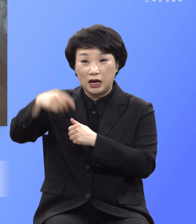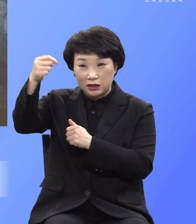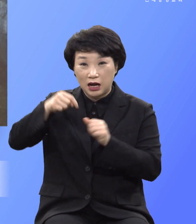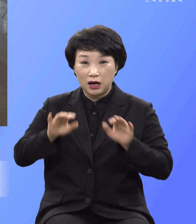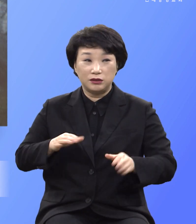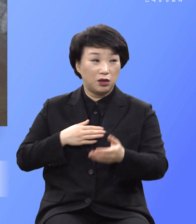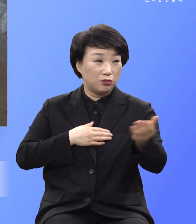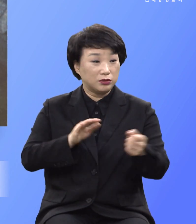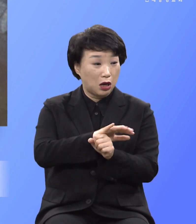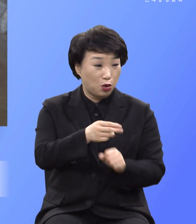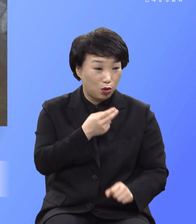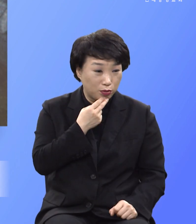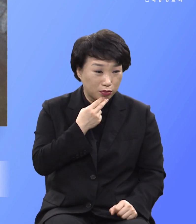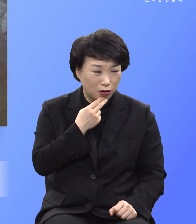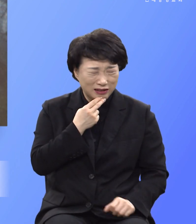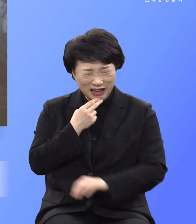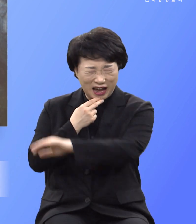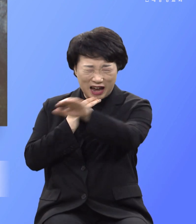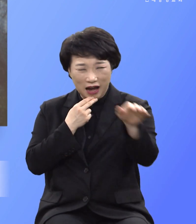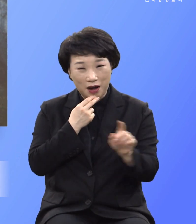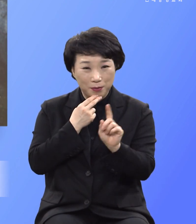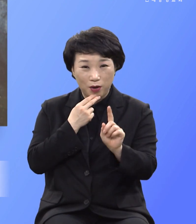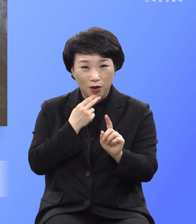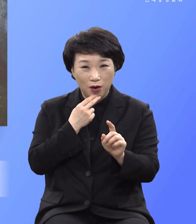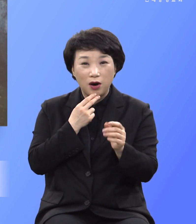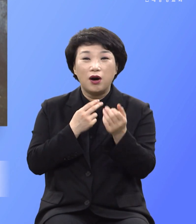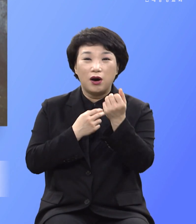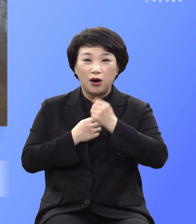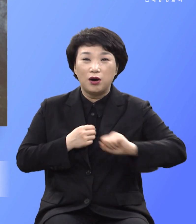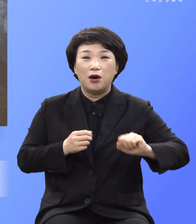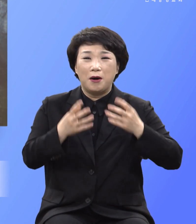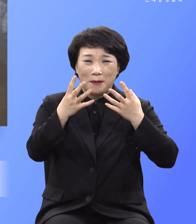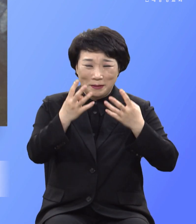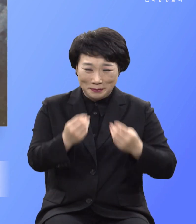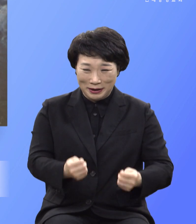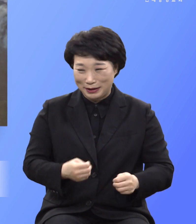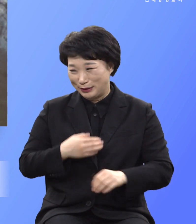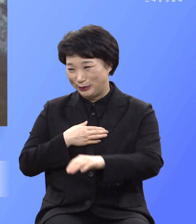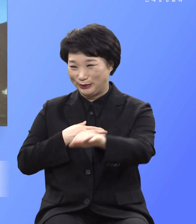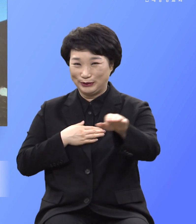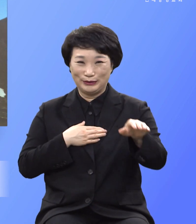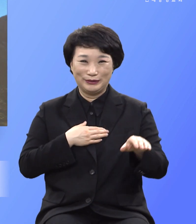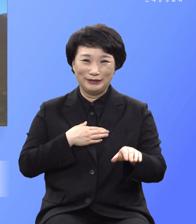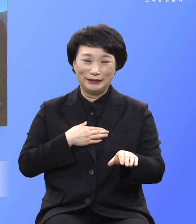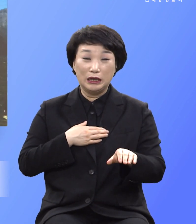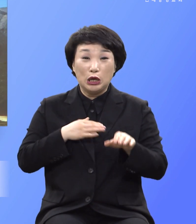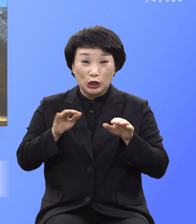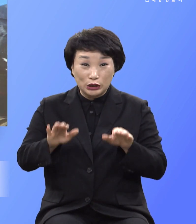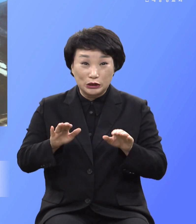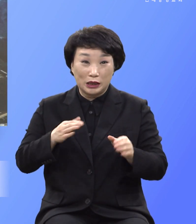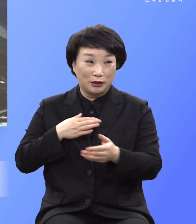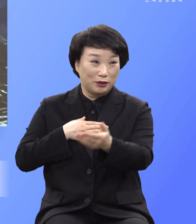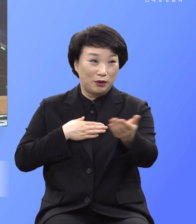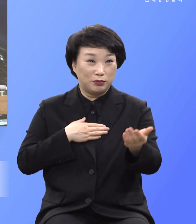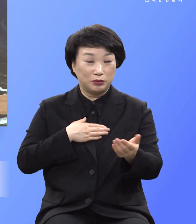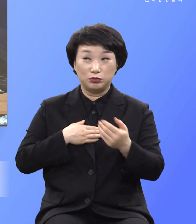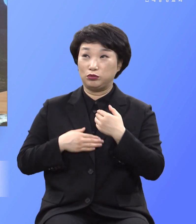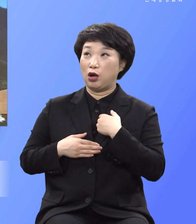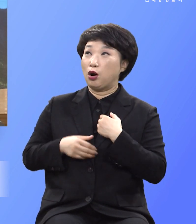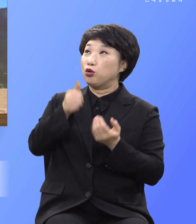안하는 거 아는 것이 너무 많지 않냐 이 말이야 그런데도 내가 무슨 죄가